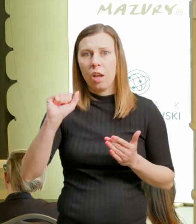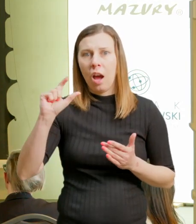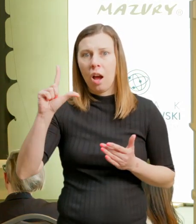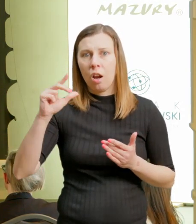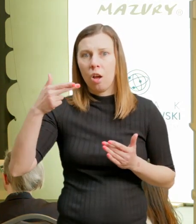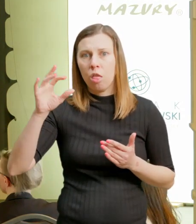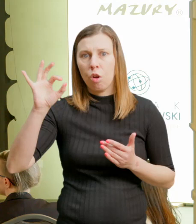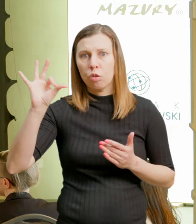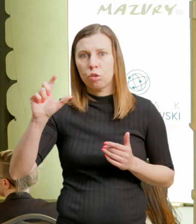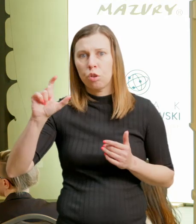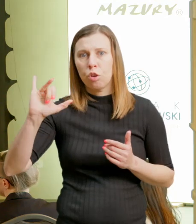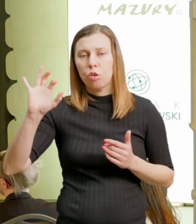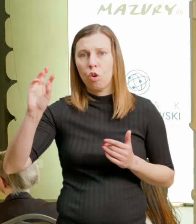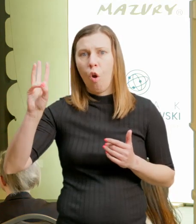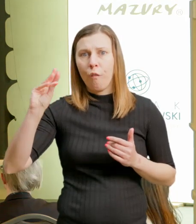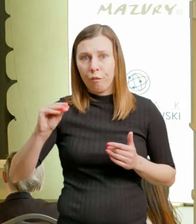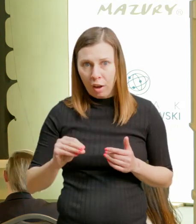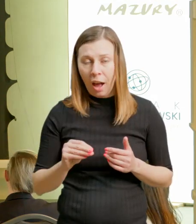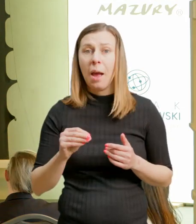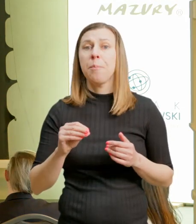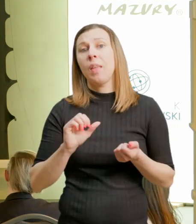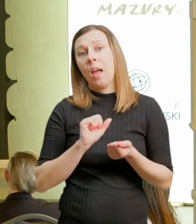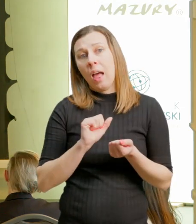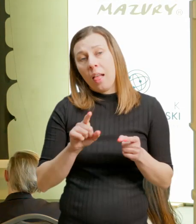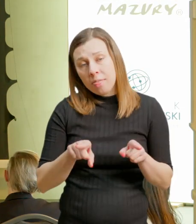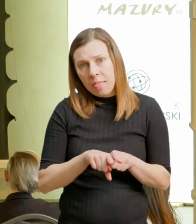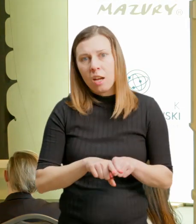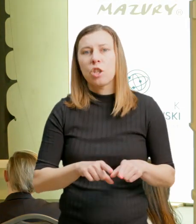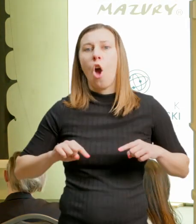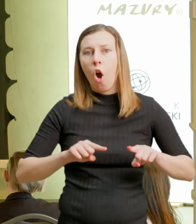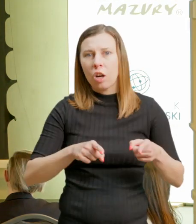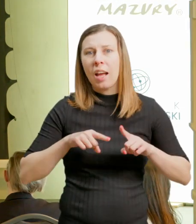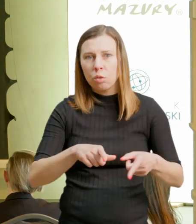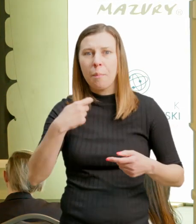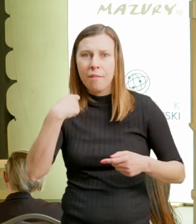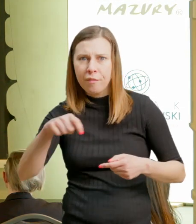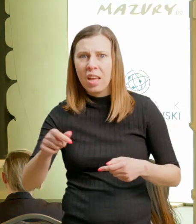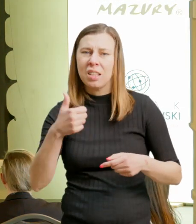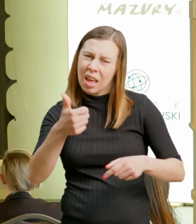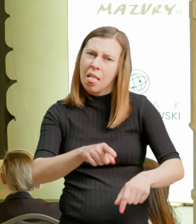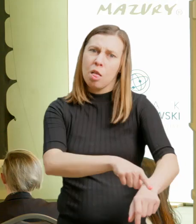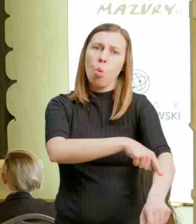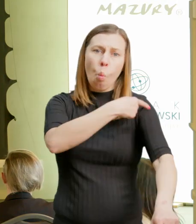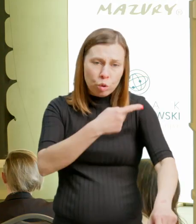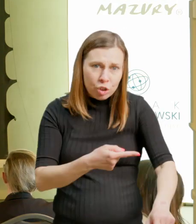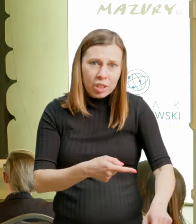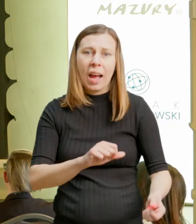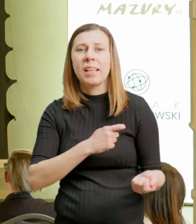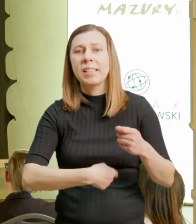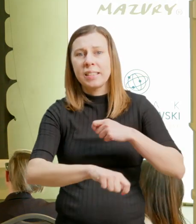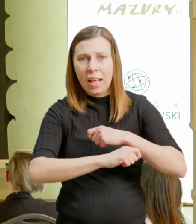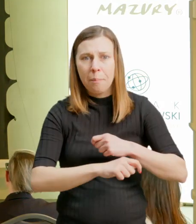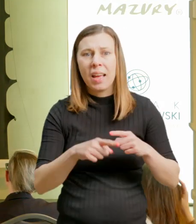wyjazd zamiast kilku krótszych, bo jest ograniczenie, że tak powiem, kosztów przejazdu. A na co turyści